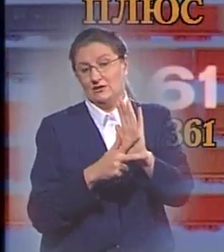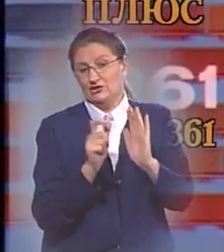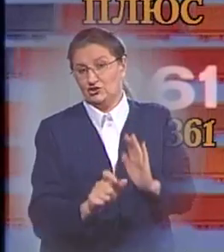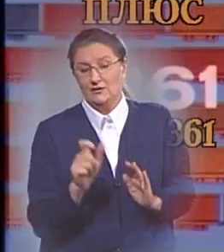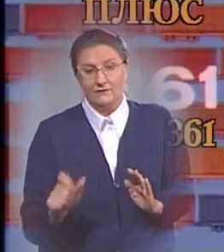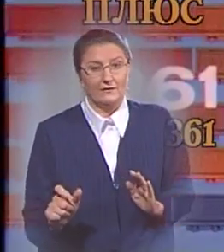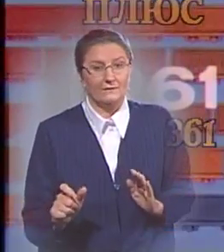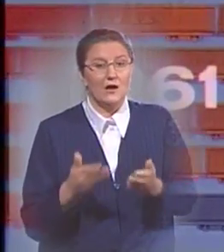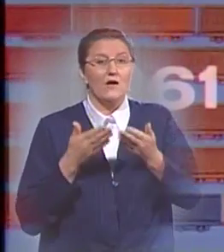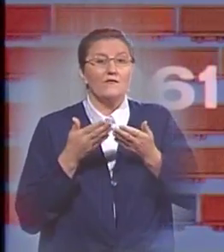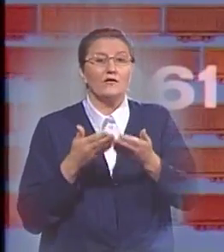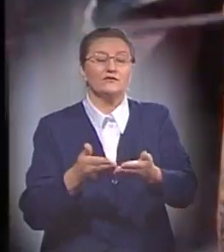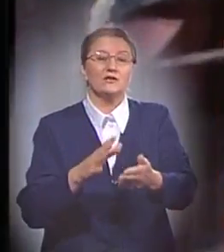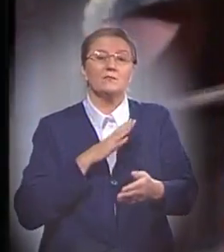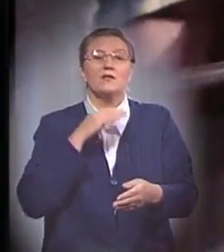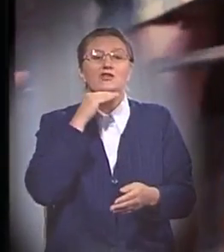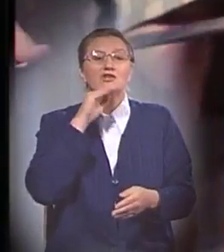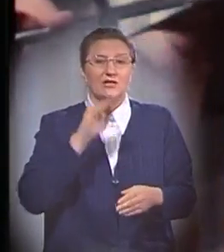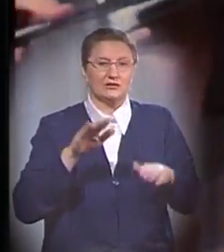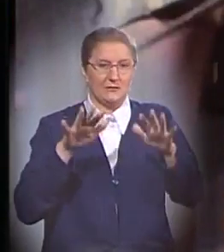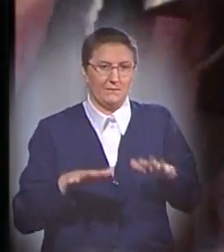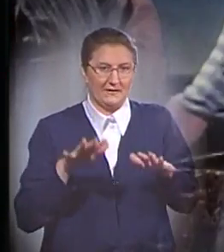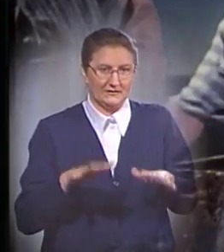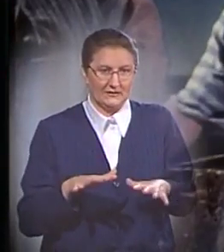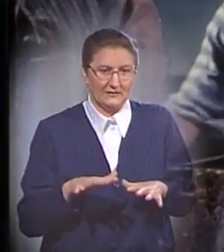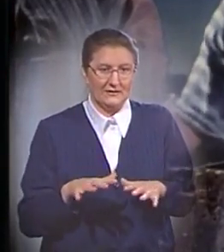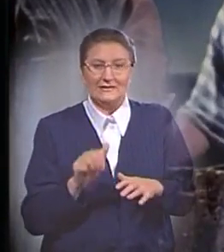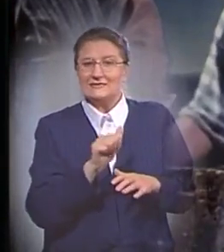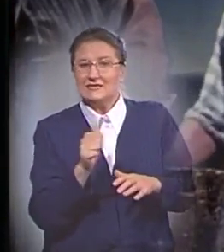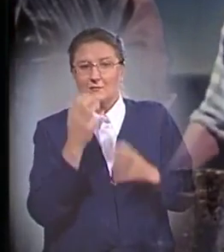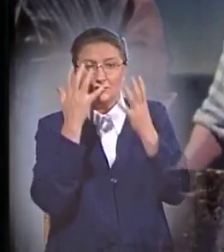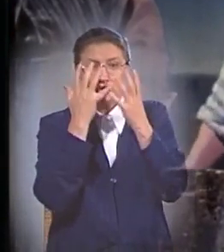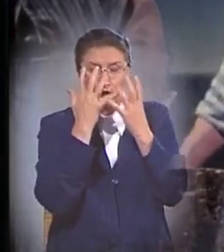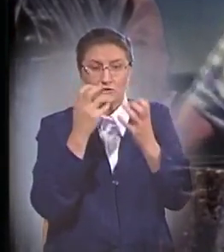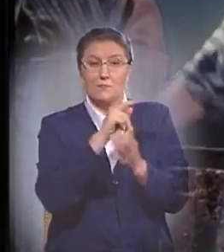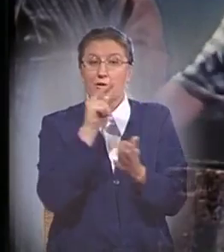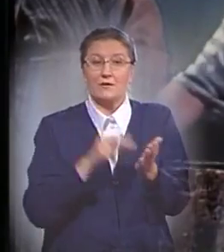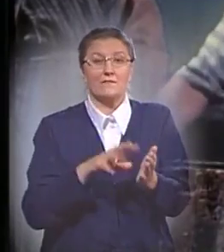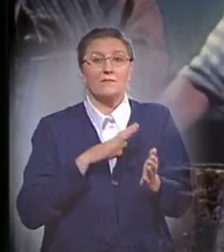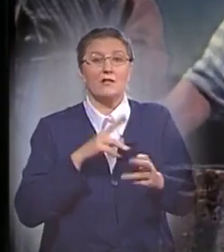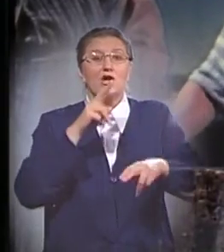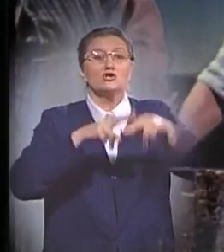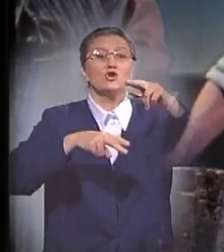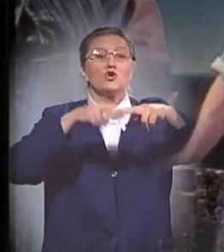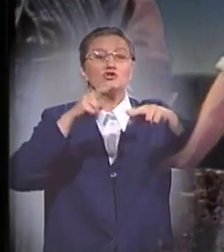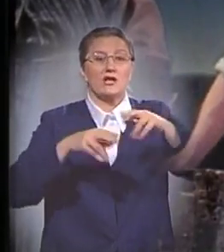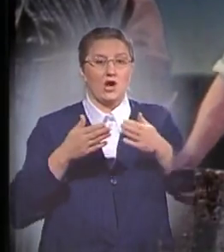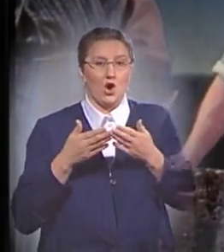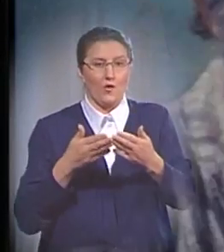ковчеге было достаточно места. Самой серьезной проблемой было сооружение ковчега. Но в